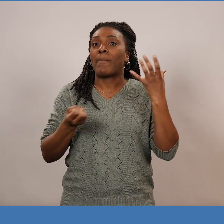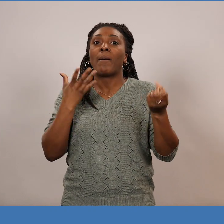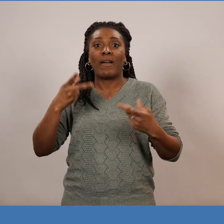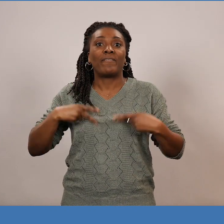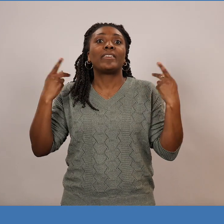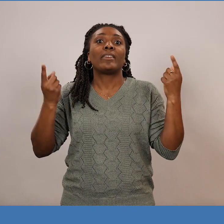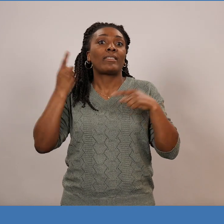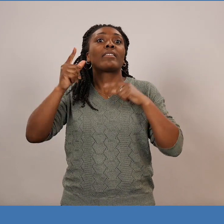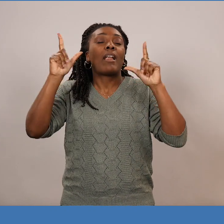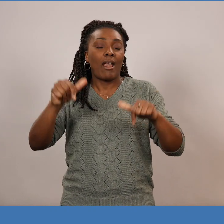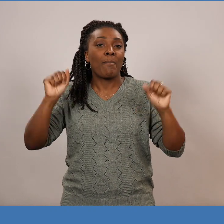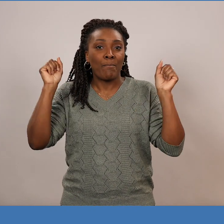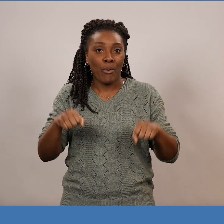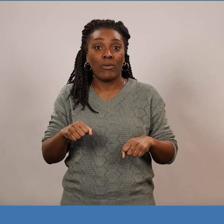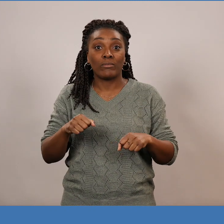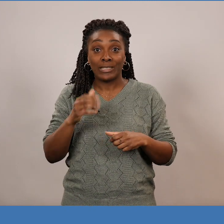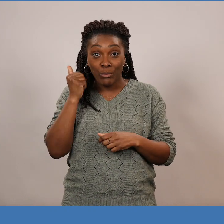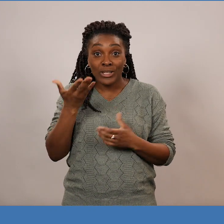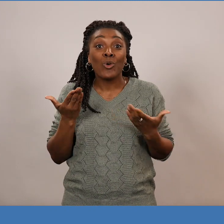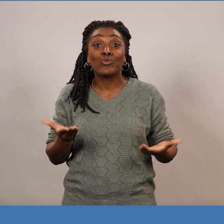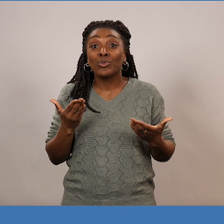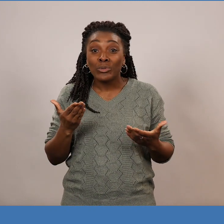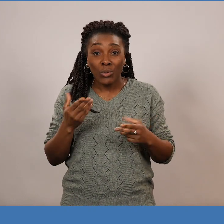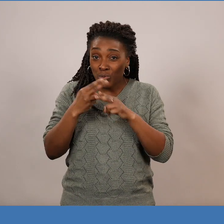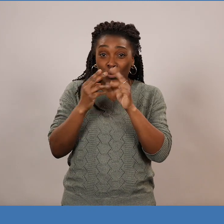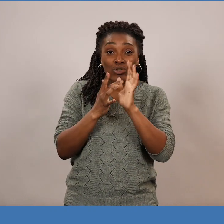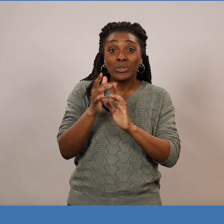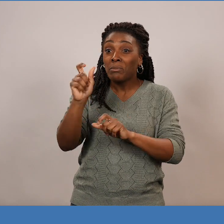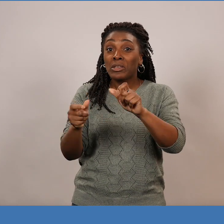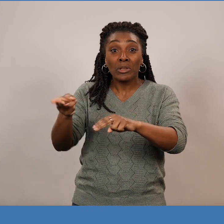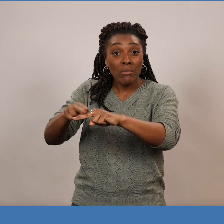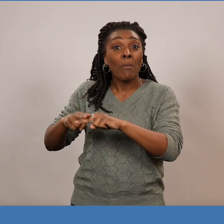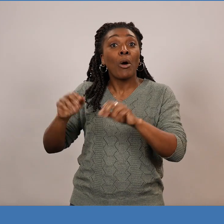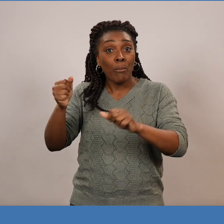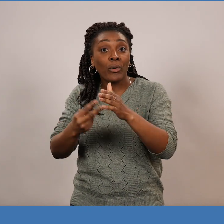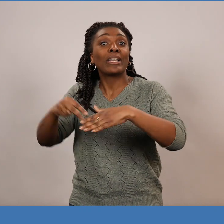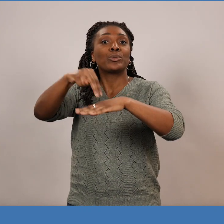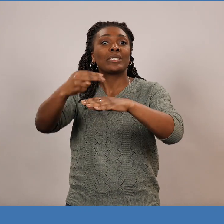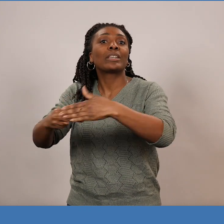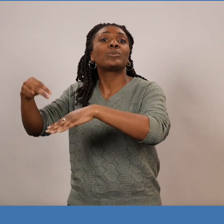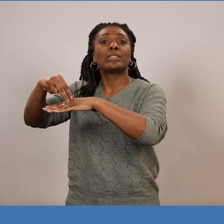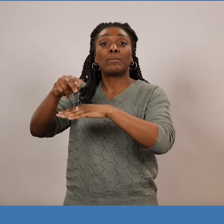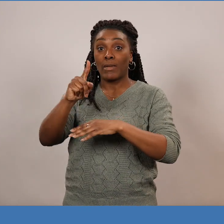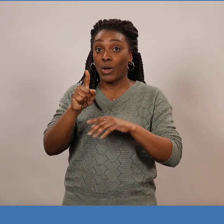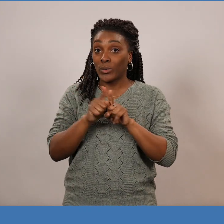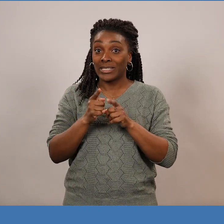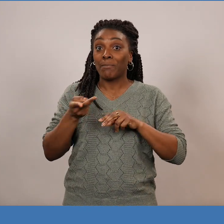Matthieu 27, nous le décrit. Aujourd'hui, en son nom, les morts ressuscitent. Les morts physiques.